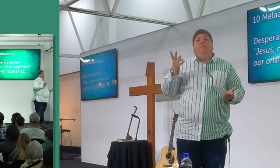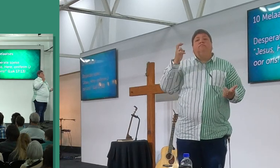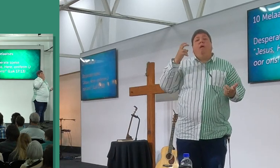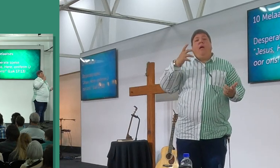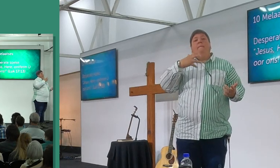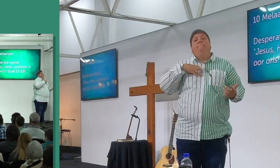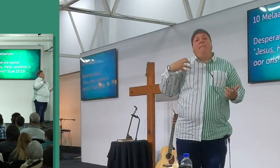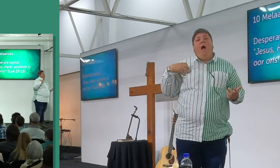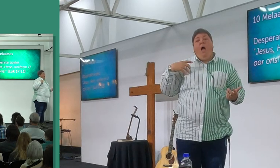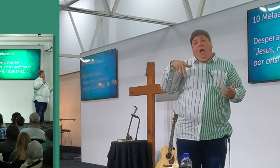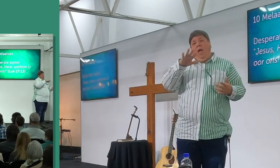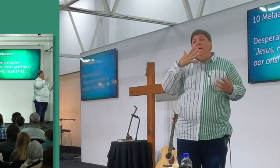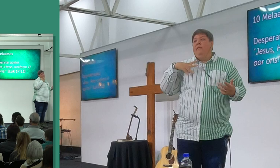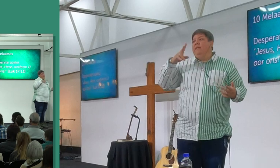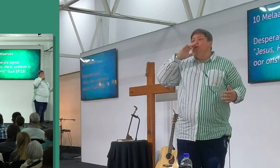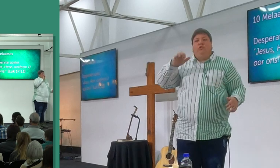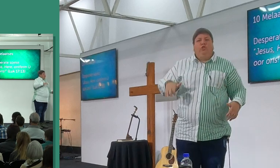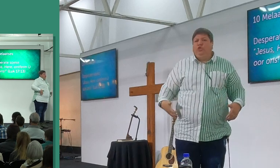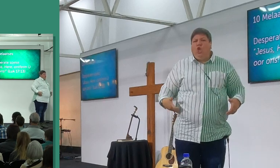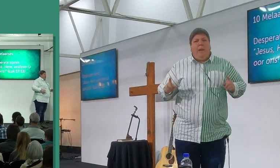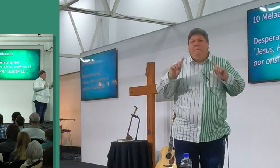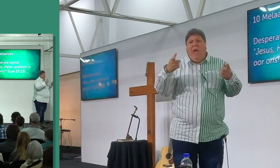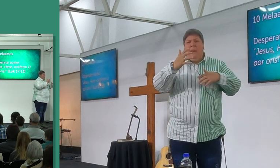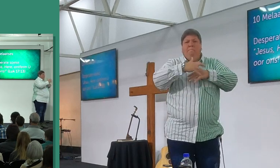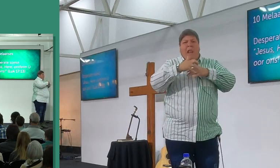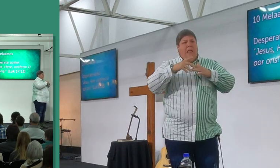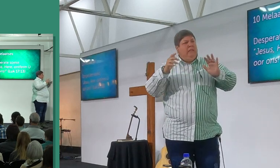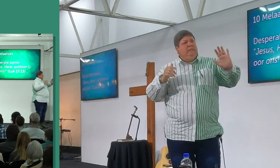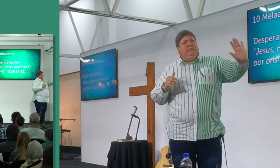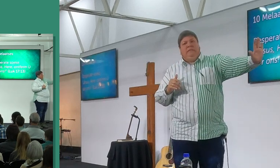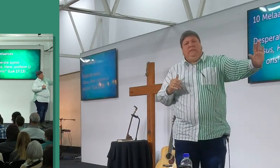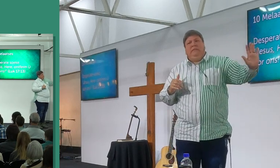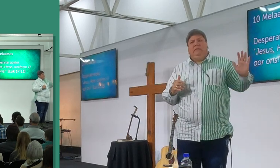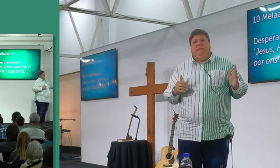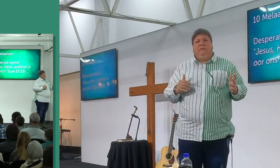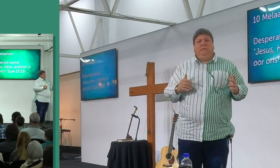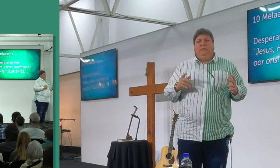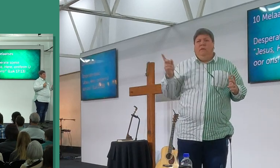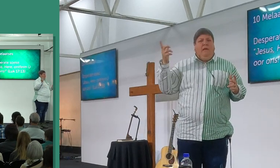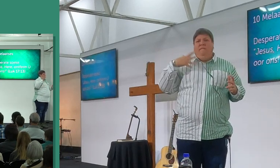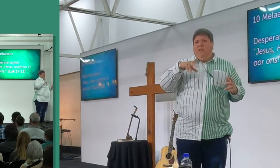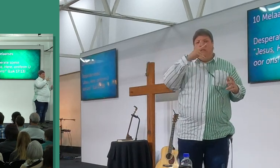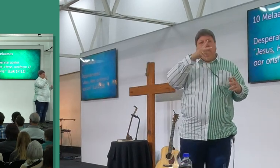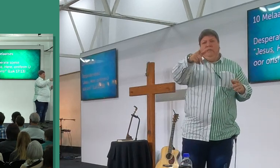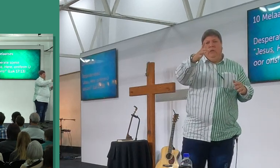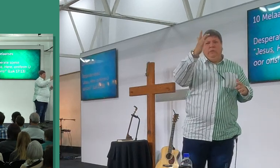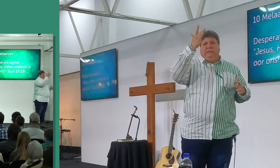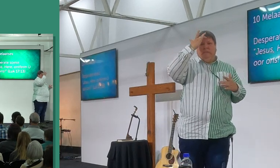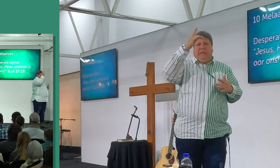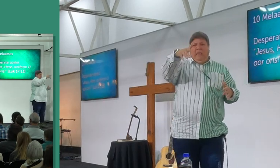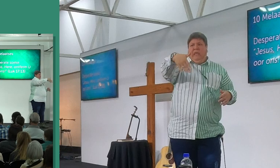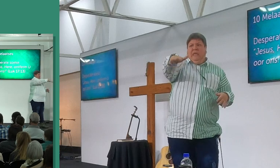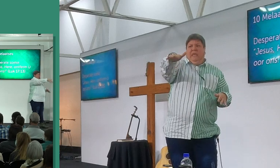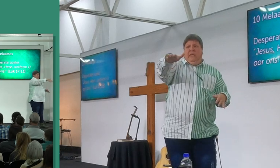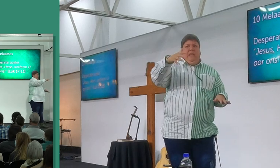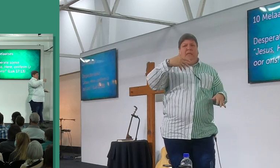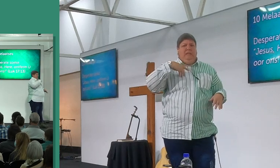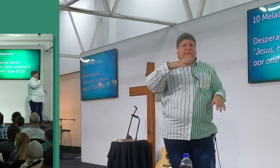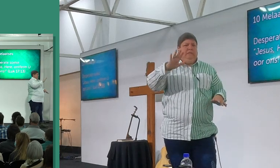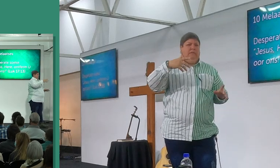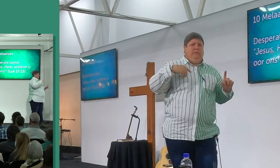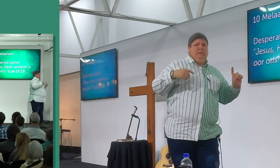jyself, jy mag jou kind nie sien nie, jy mag jou kind net op een afstand sien, verbeel jyself, hulle wil jou nie meer sien nie, want hulle is bang, hulle raak siek, verbeel